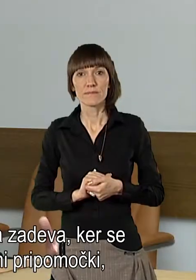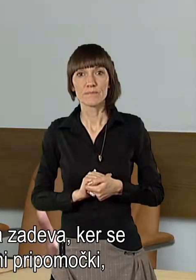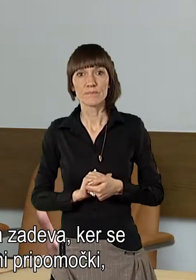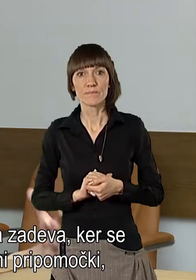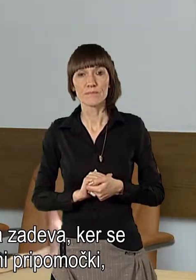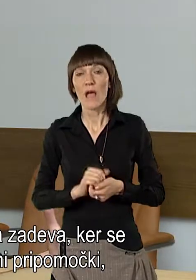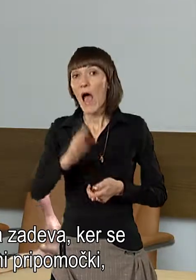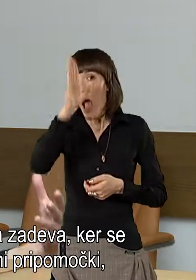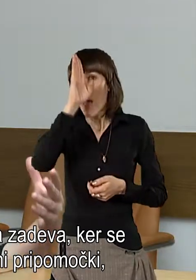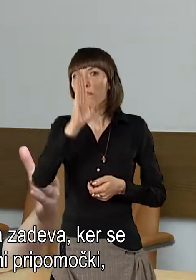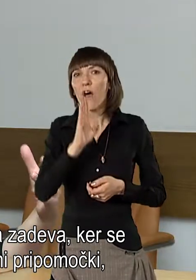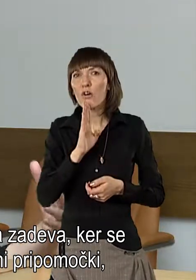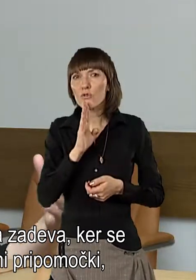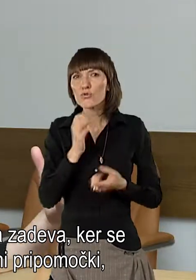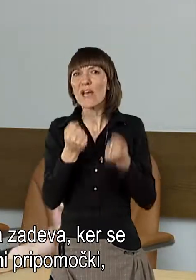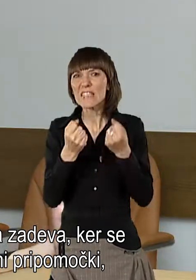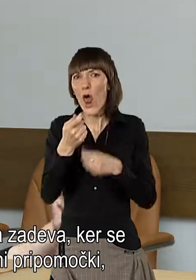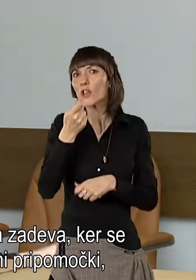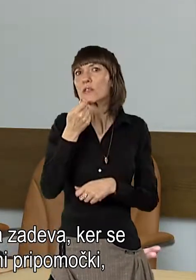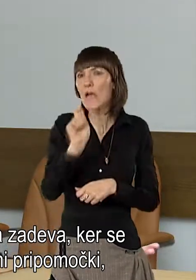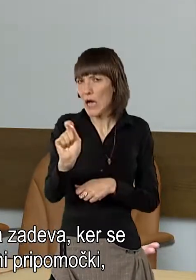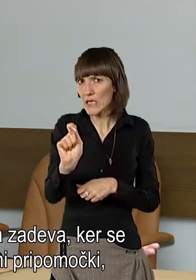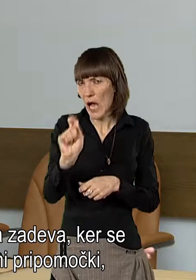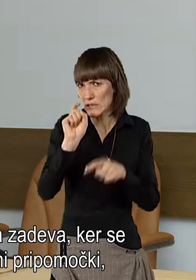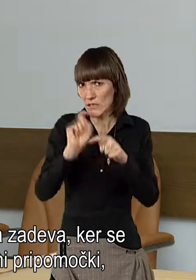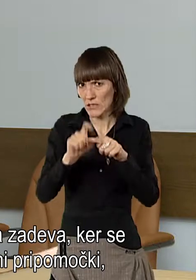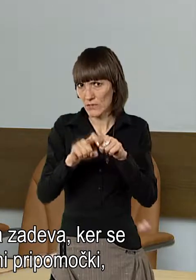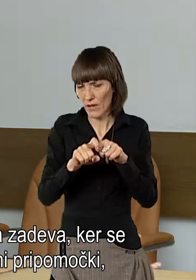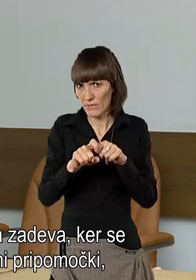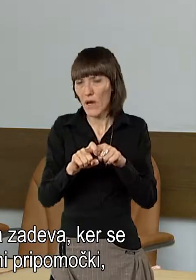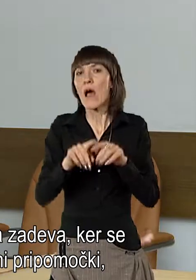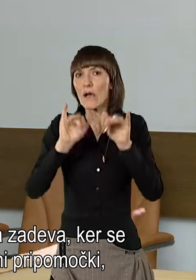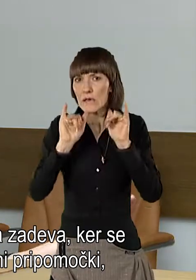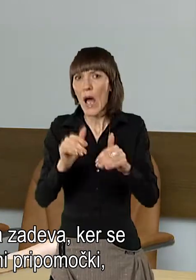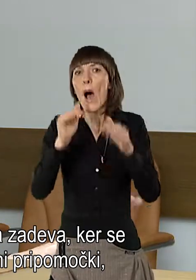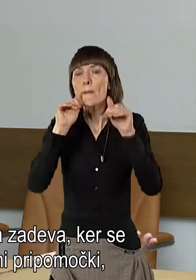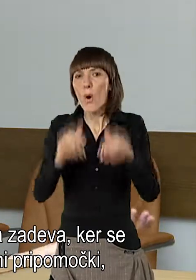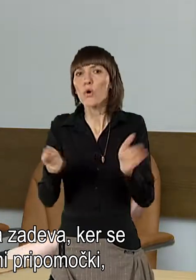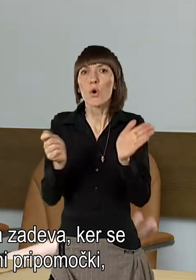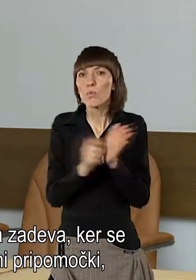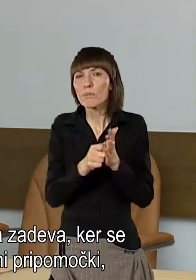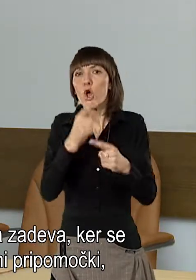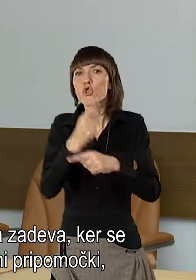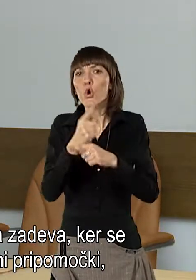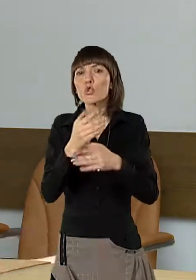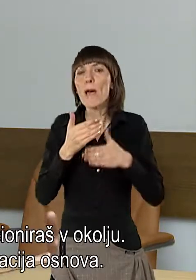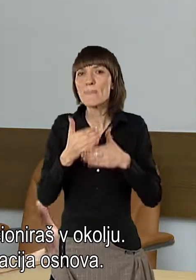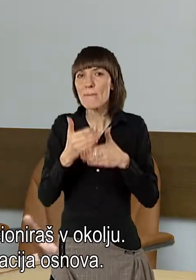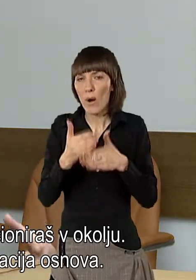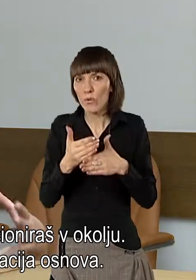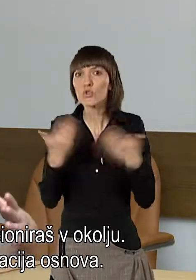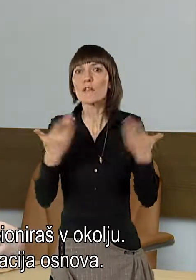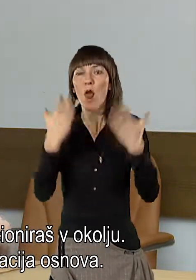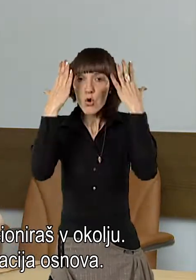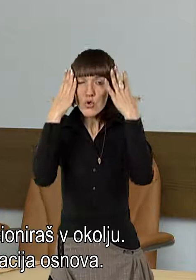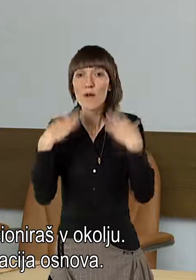Obejstvo naglušnost je pravzaprav zelo draga zadeva, ker se upremljaš z določenimi pripomočki, za to, da